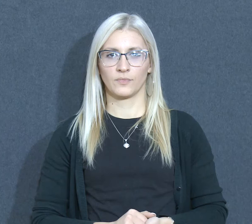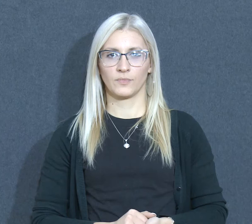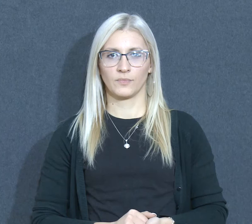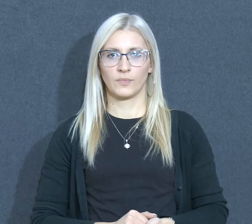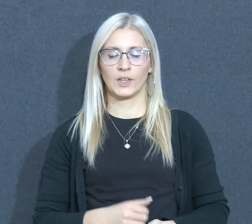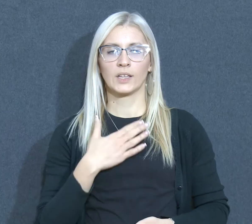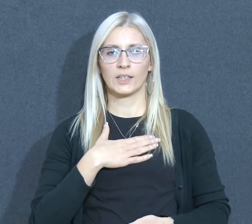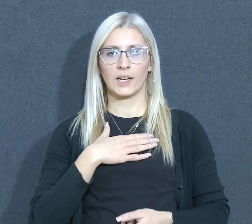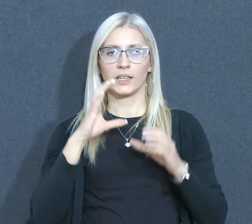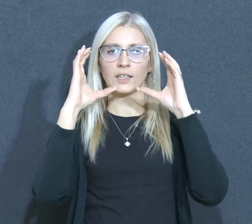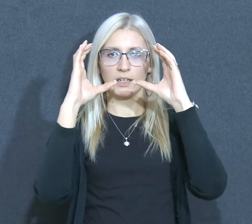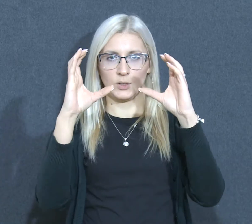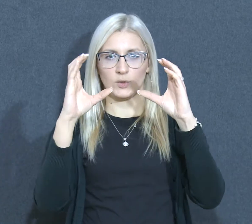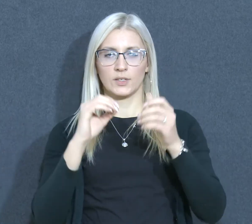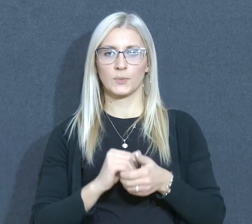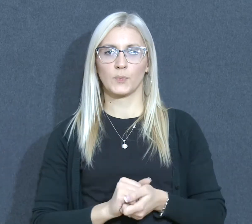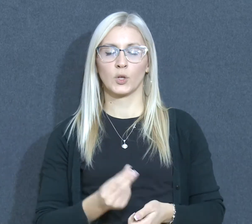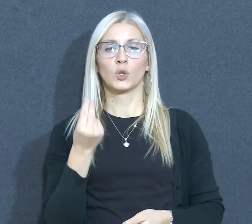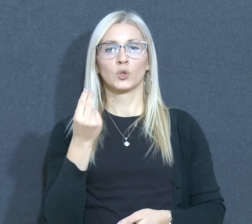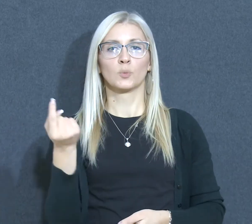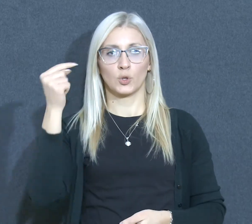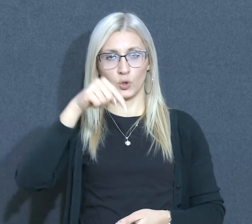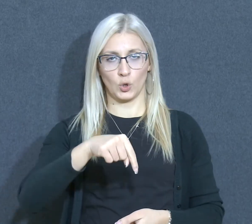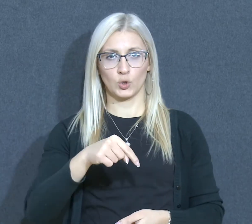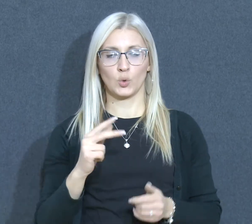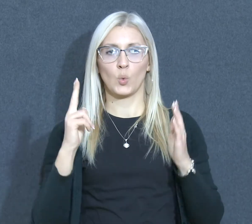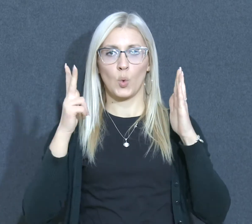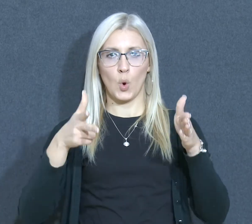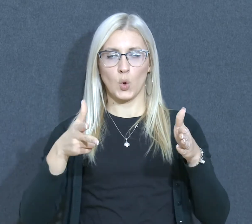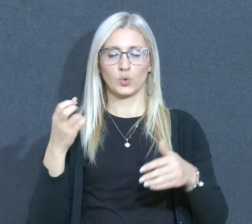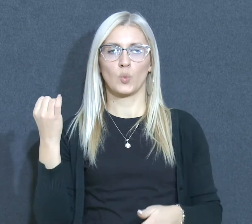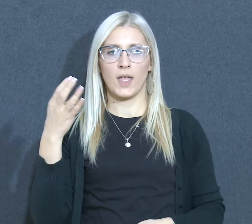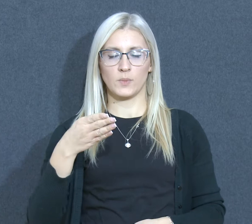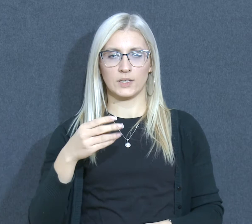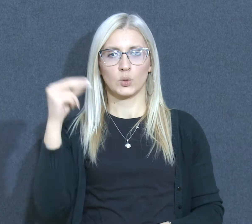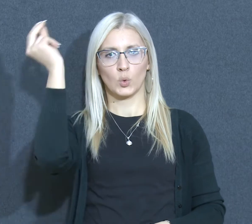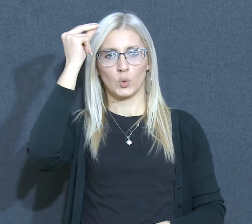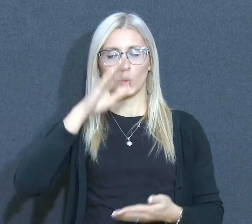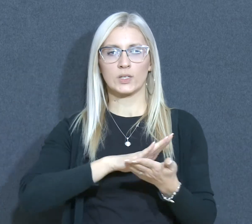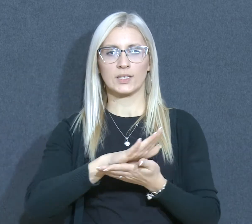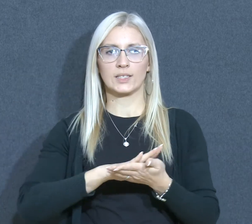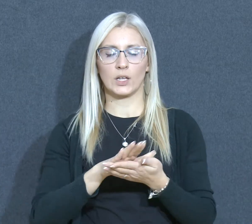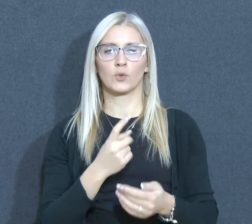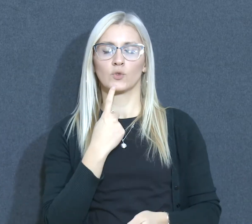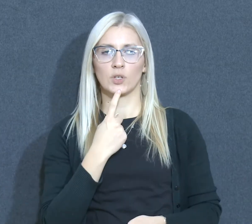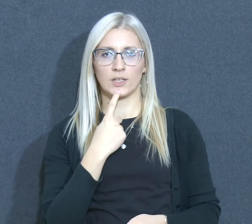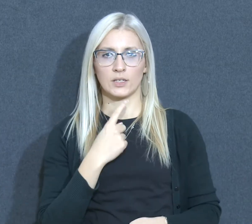Dragi gledalci, dobrodošli u osmu emisiju kursa znakovnog jezika, koji se